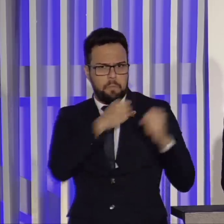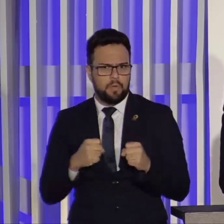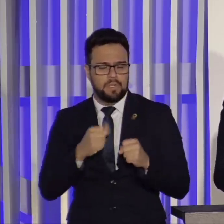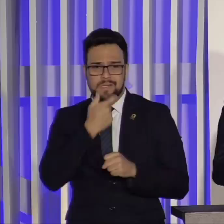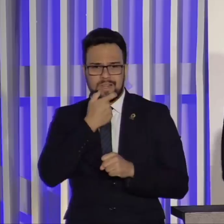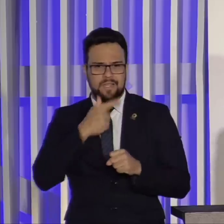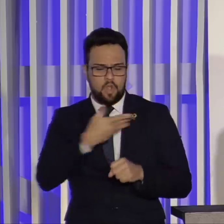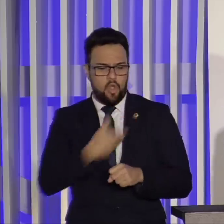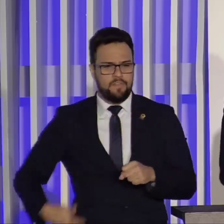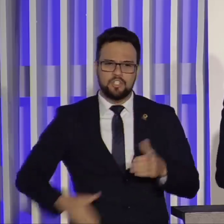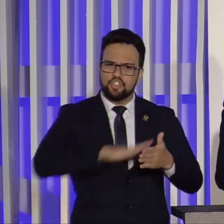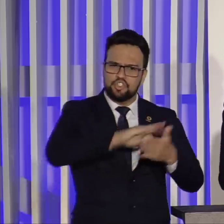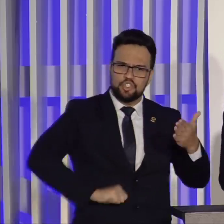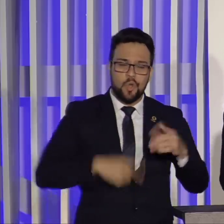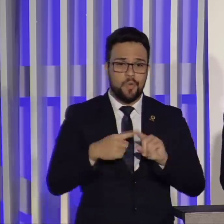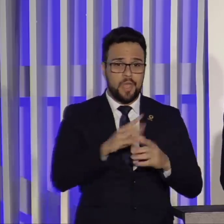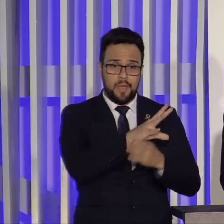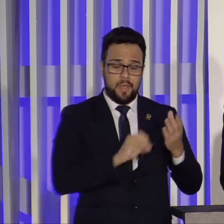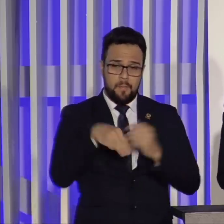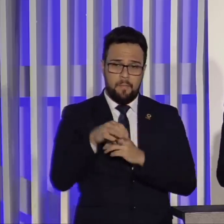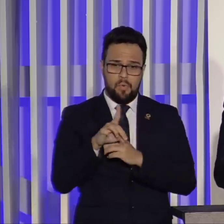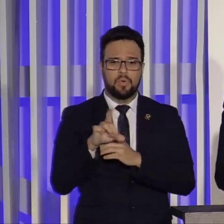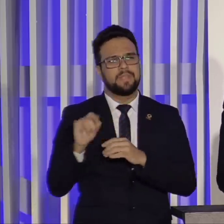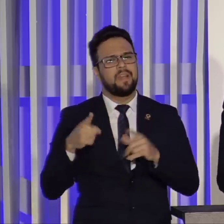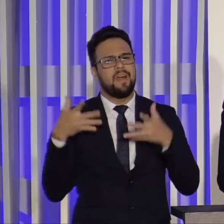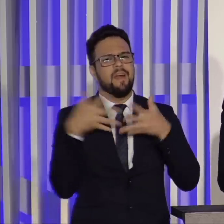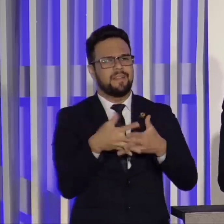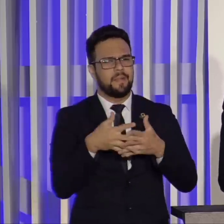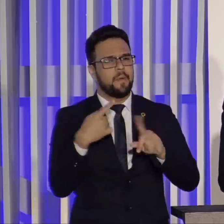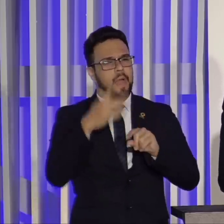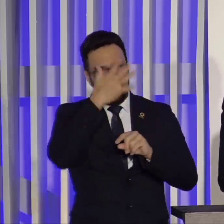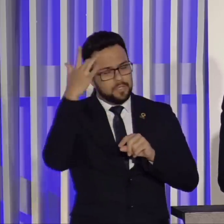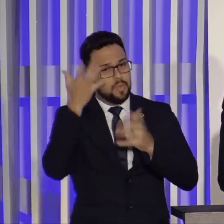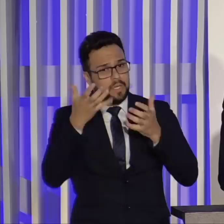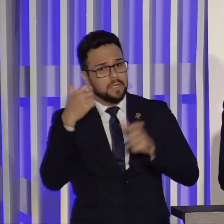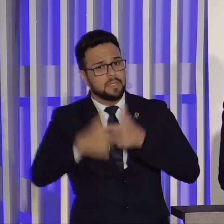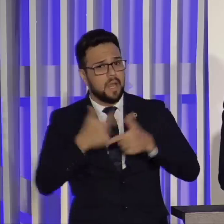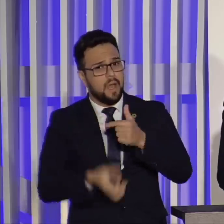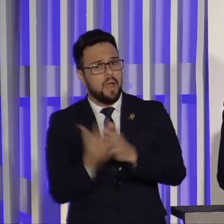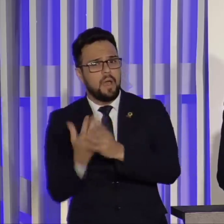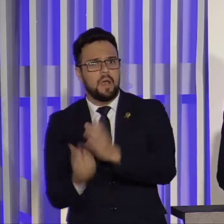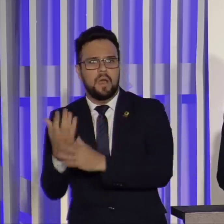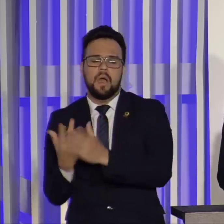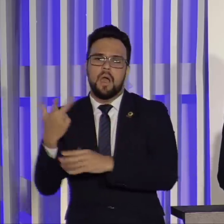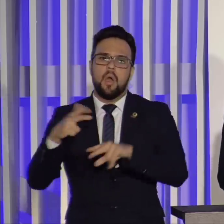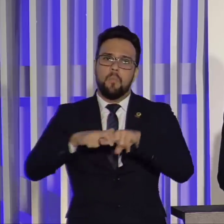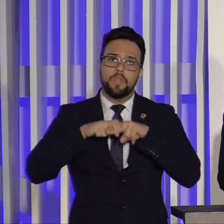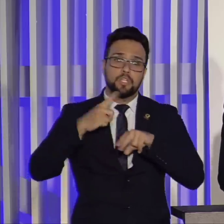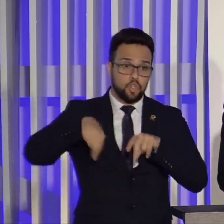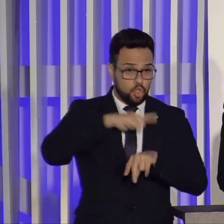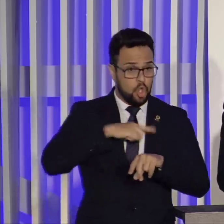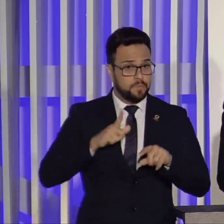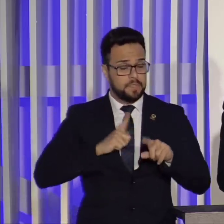que aquele modelo lá adotado atrapalhava quem queria produzir. Aqui nós temos que racionalizar isso daí.